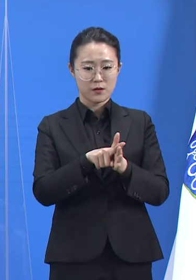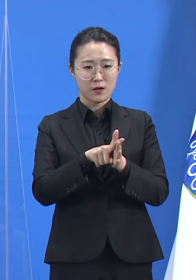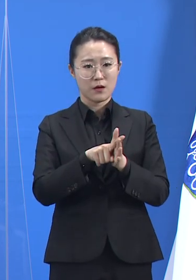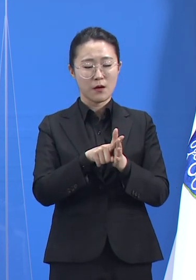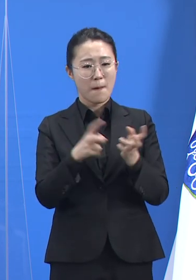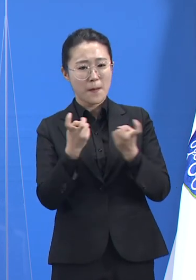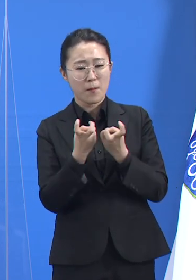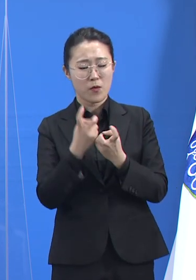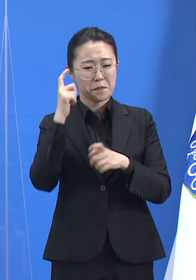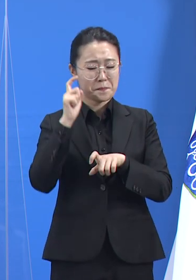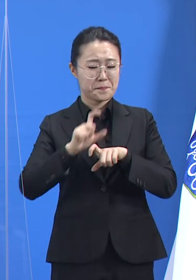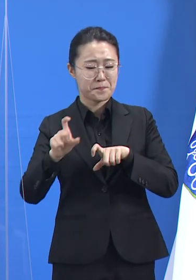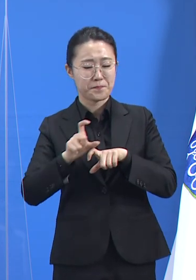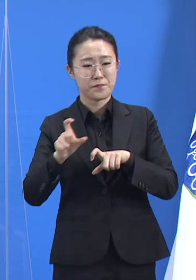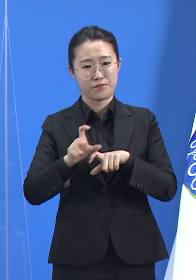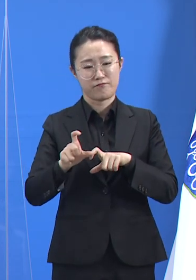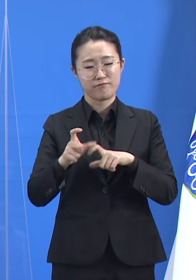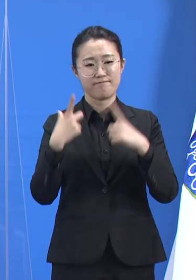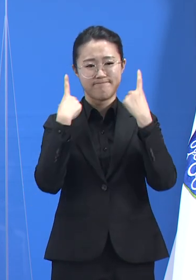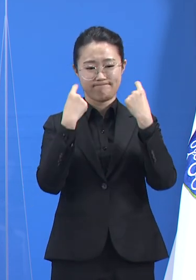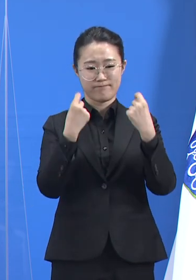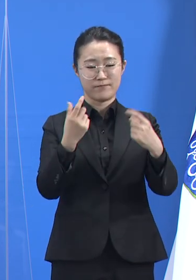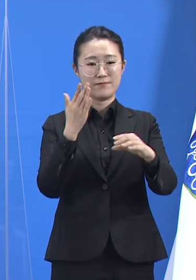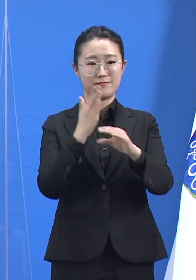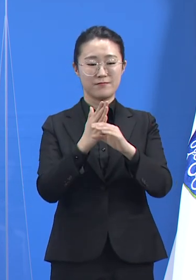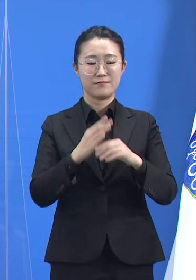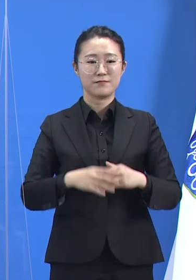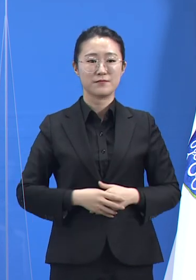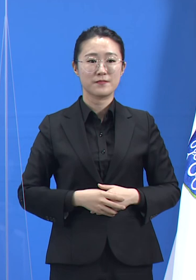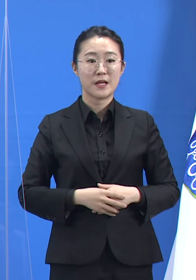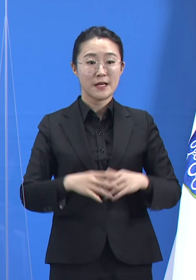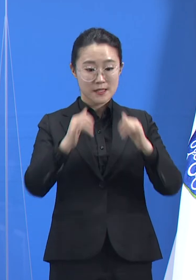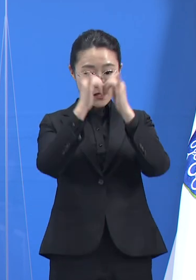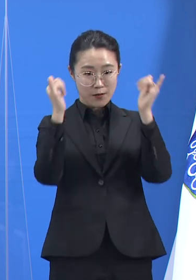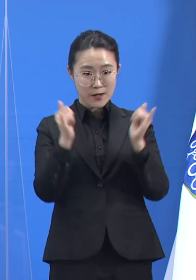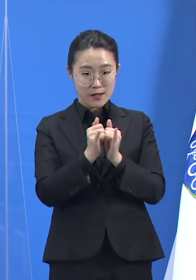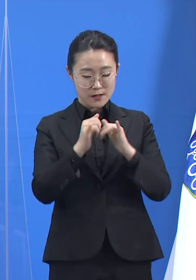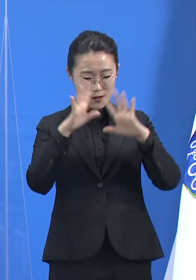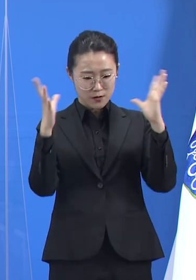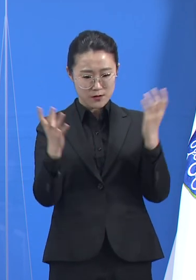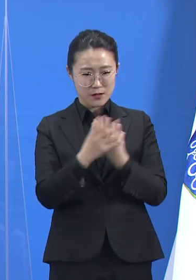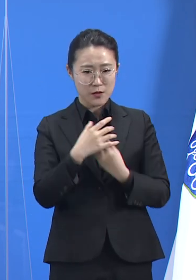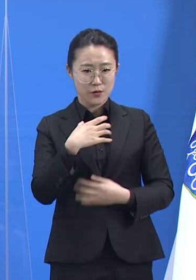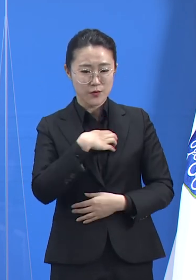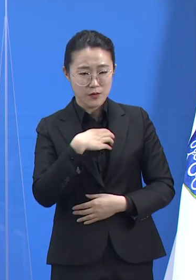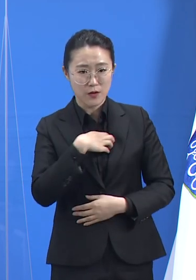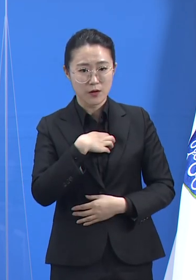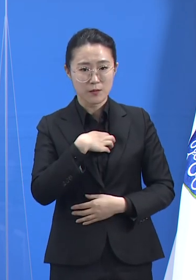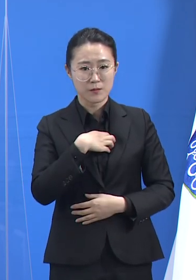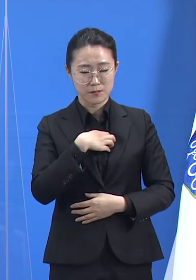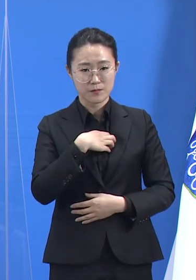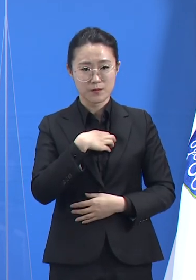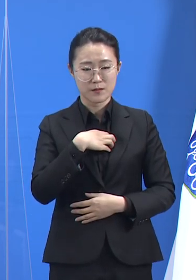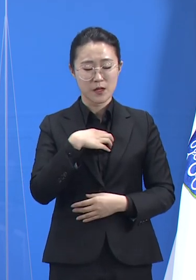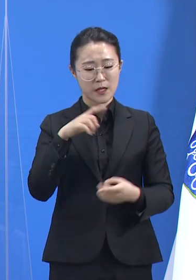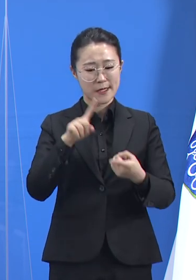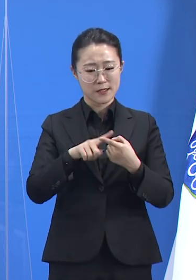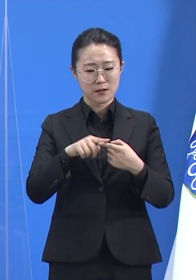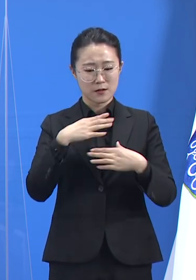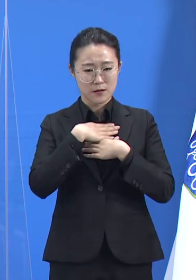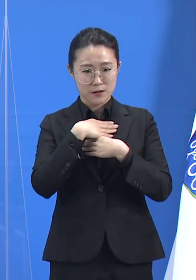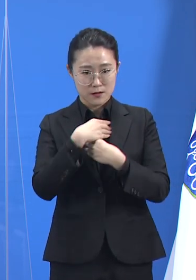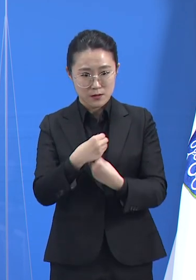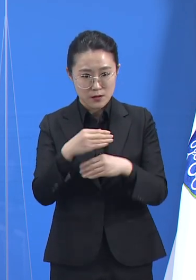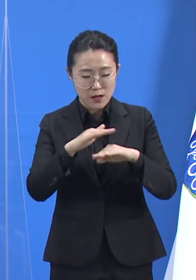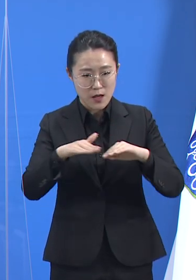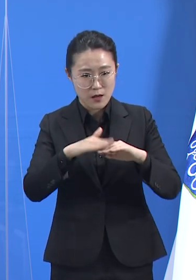계속 마음에 품겠습니다. 사회 전체 위험을 안전하게 관리하는 가운데 한 사람 한 사람의